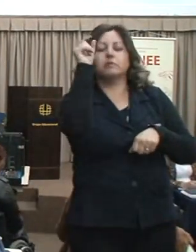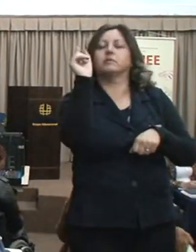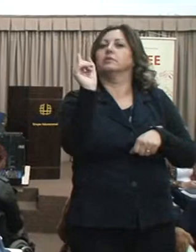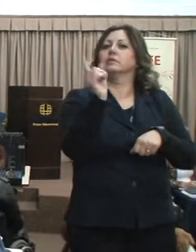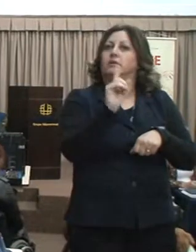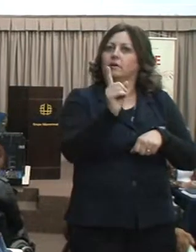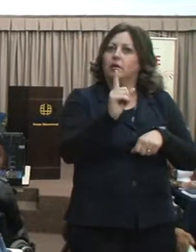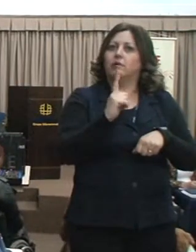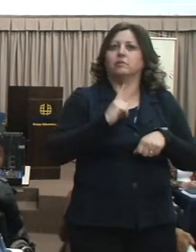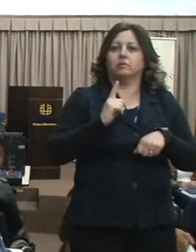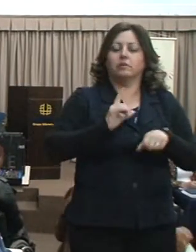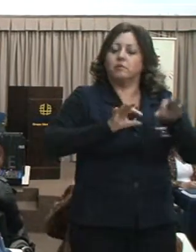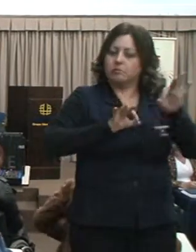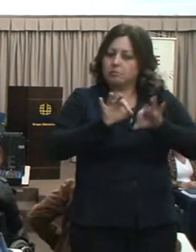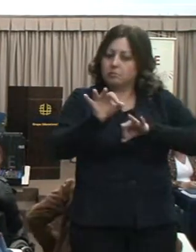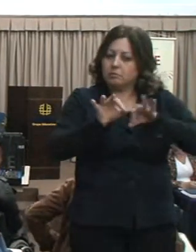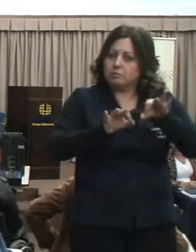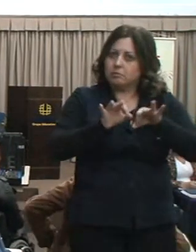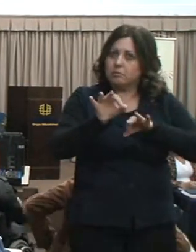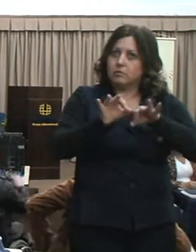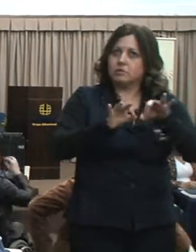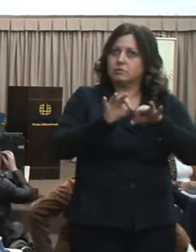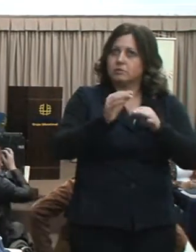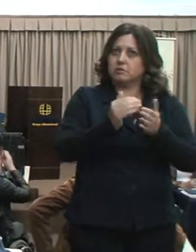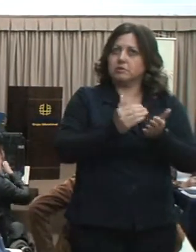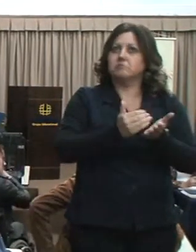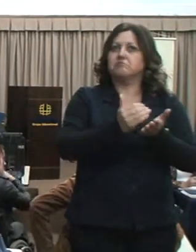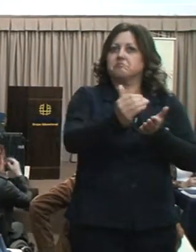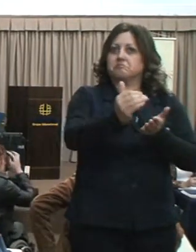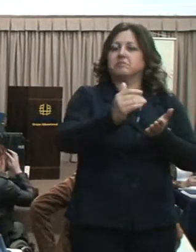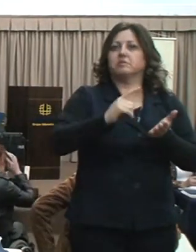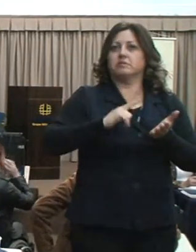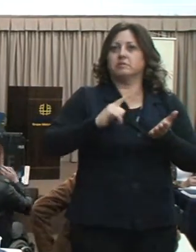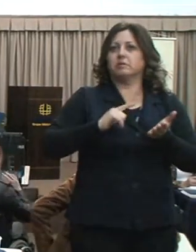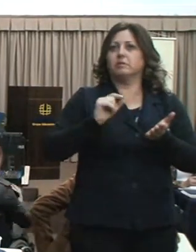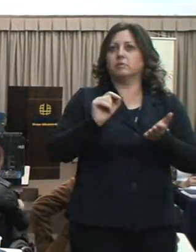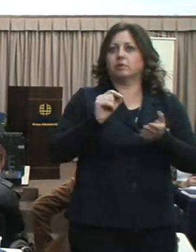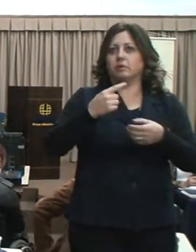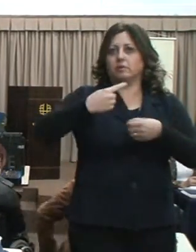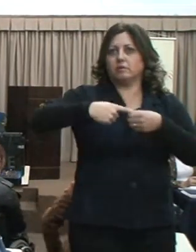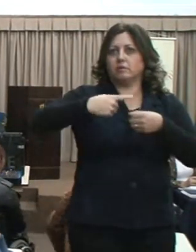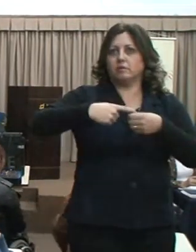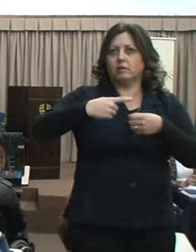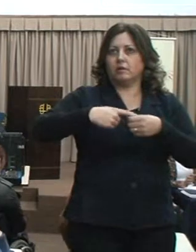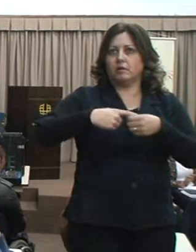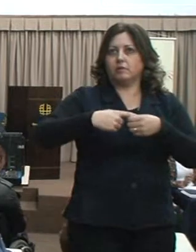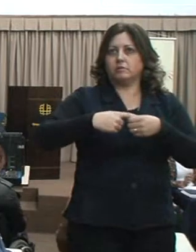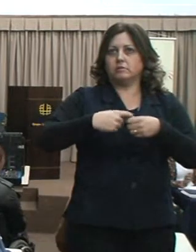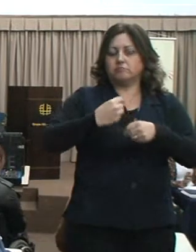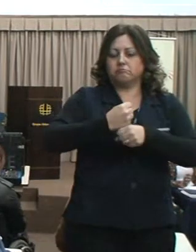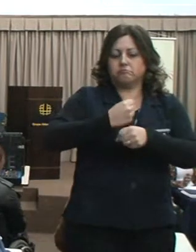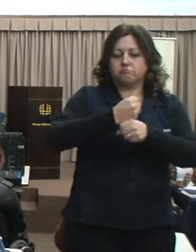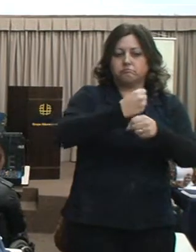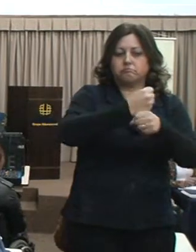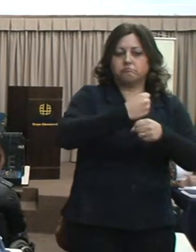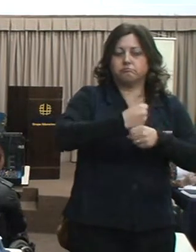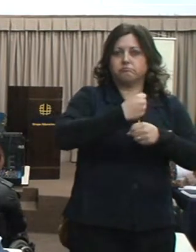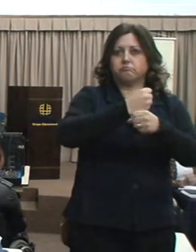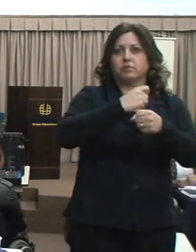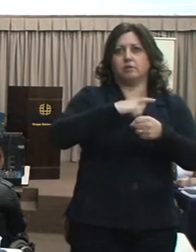projeto, e será um grande projeto reformar a cidade, tem dinheiro fácil. Quer dizer, nem o